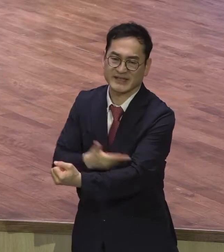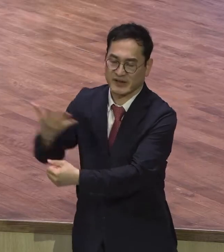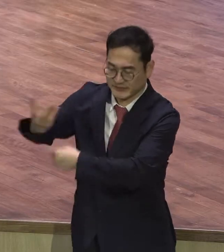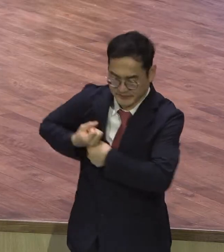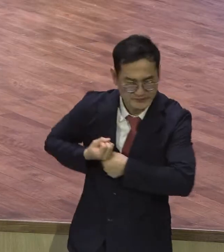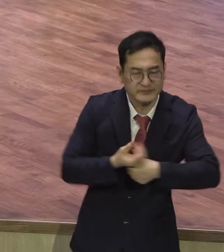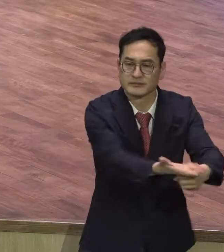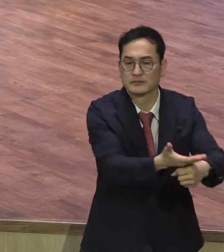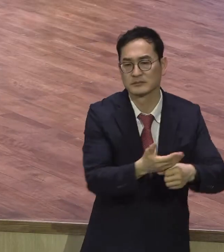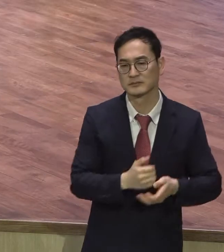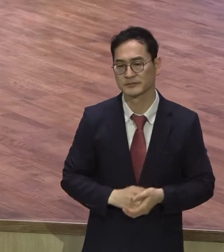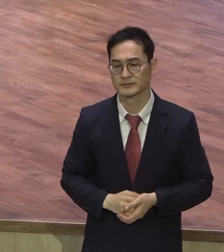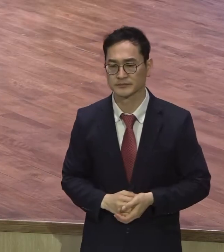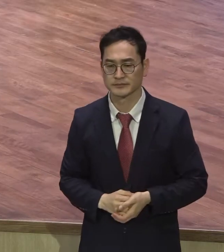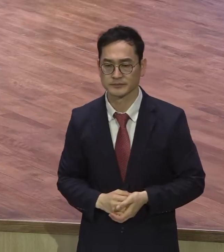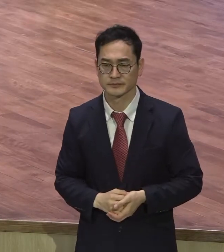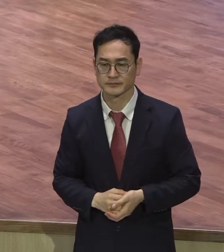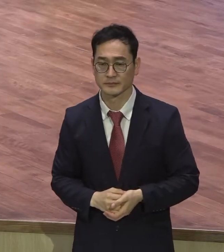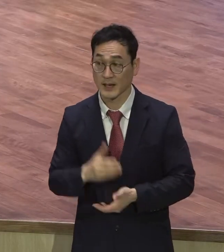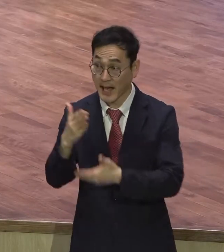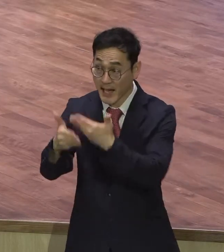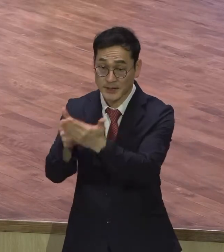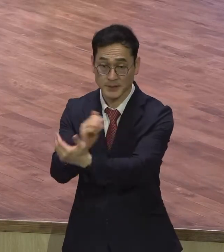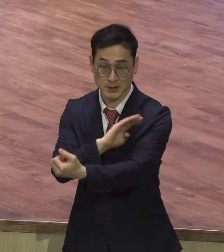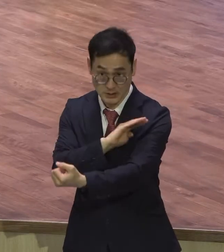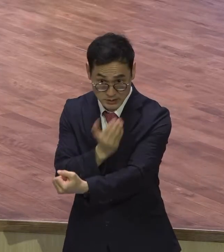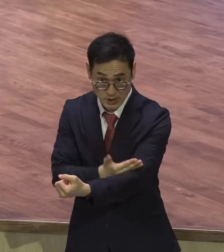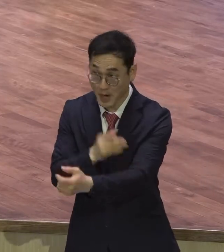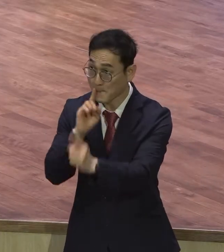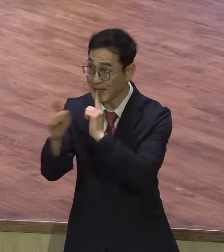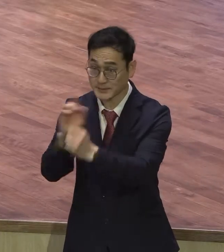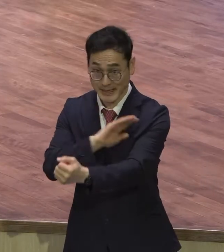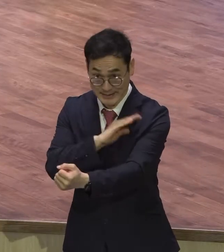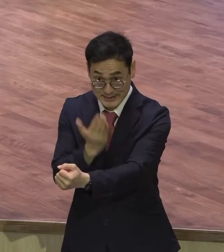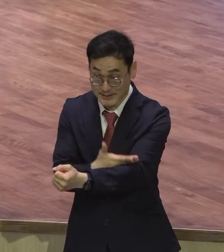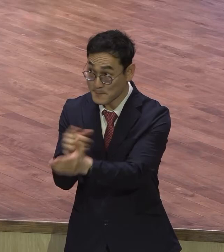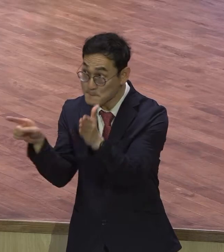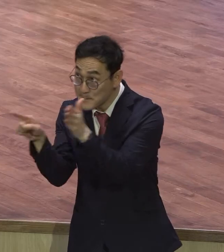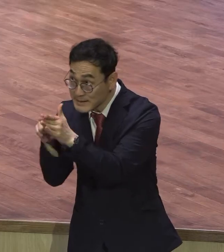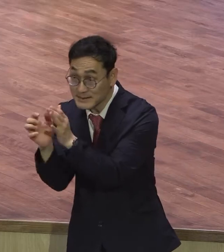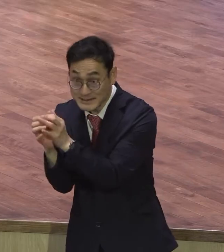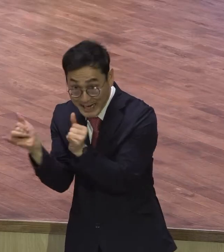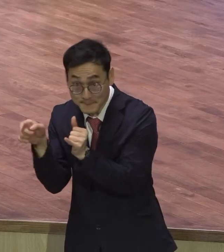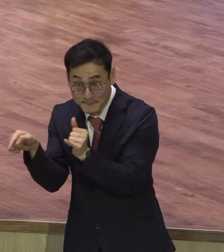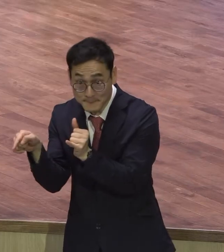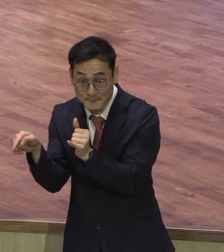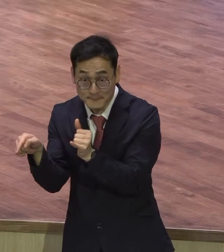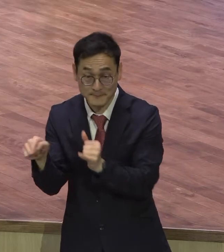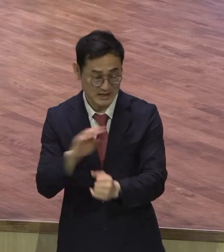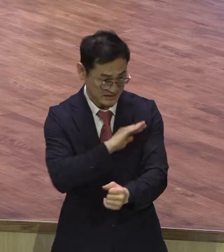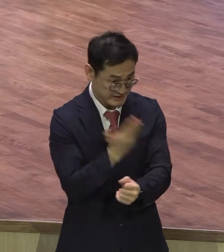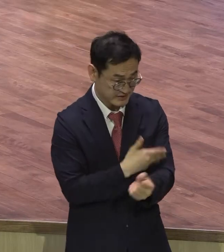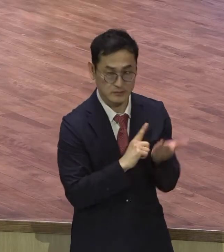하나님의 능력 말씀의 능력을 믿는 만큼 역사가 일어난다